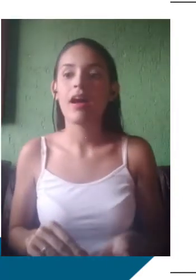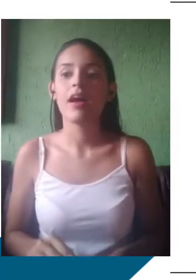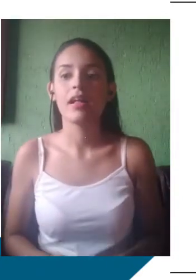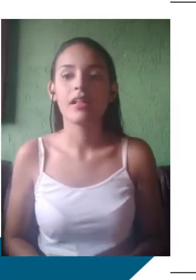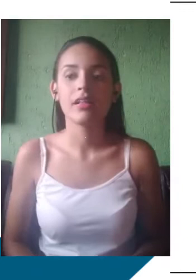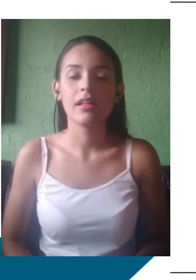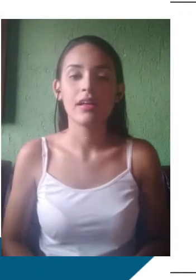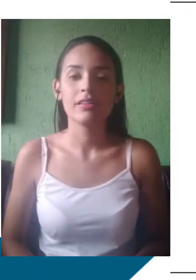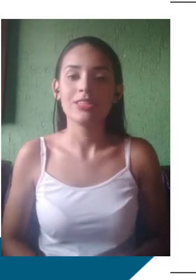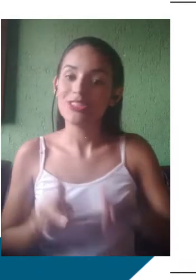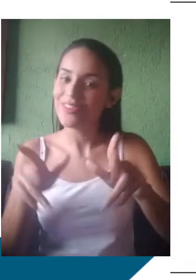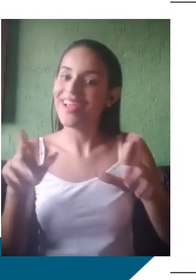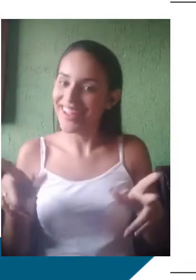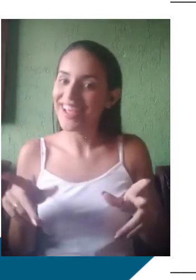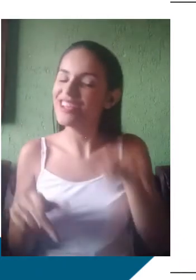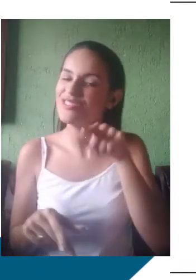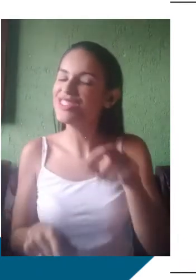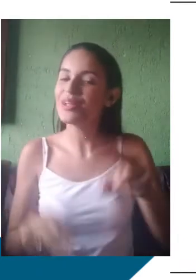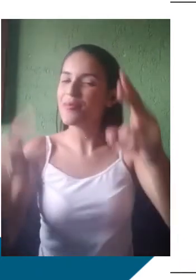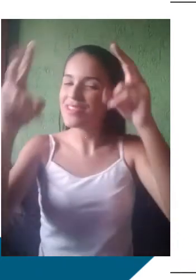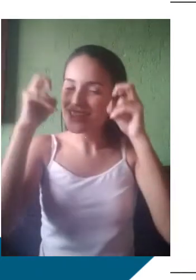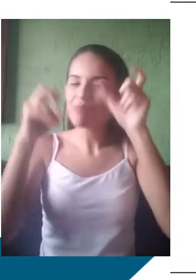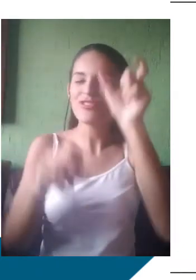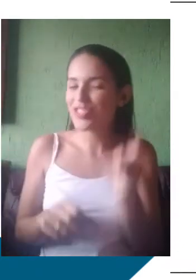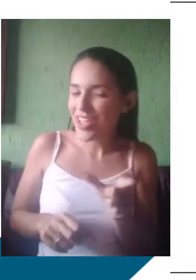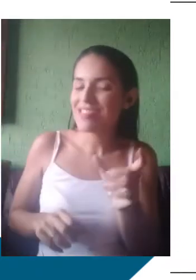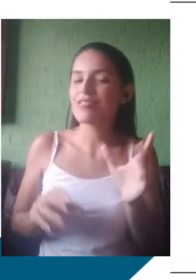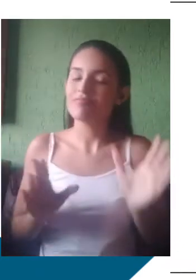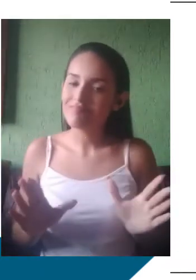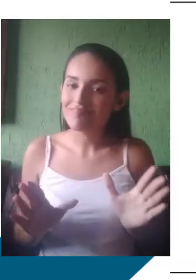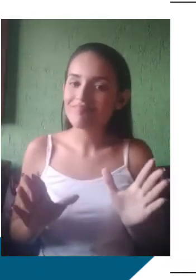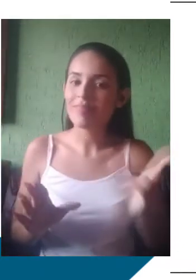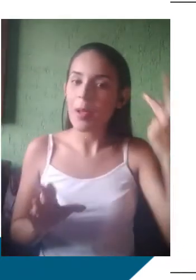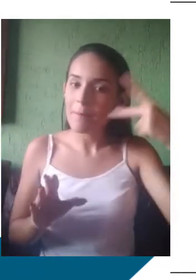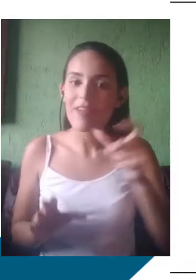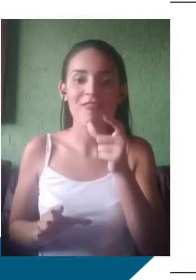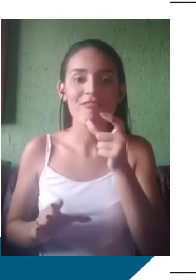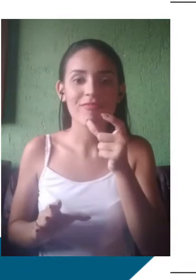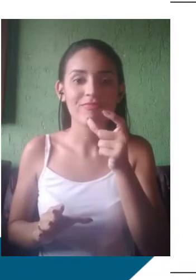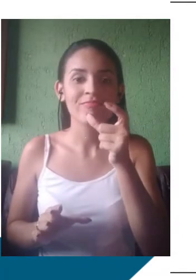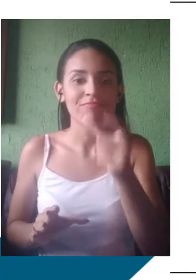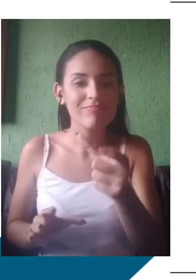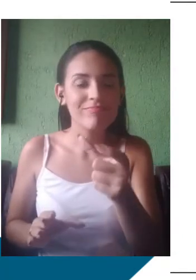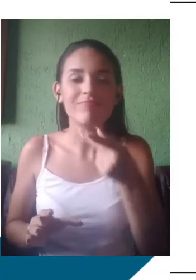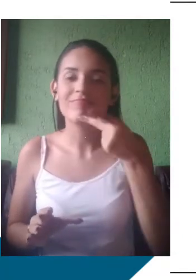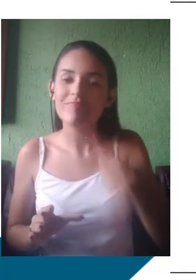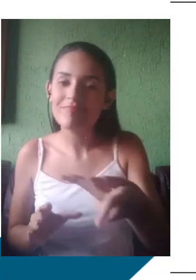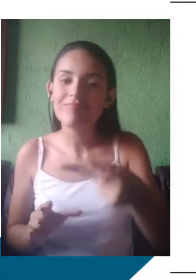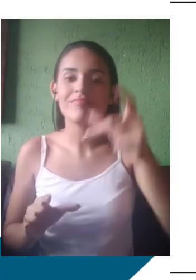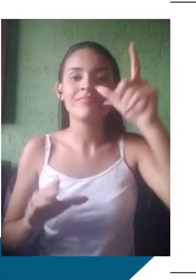jornalista. Então, você percebe ali que tem um jeito sintático de estruturar, né? A maneira que você estrutura a sentença.